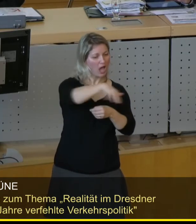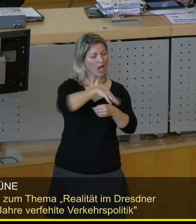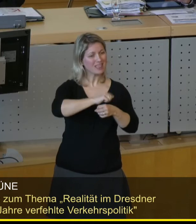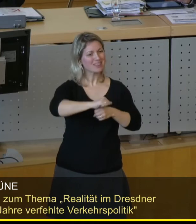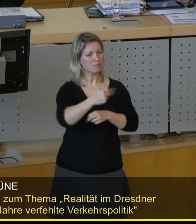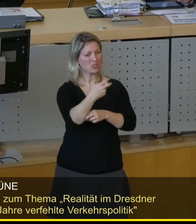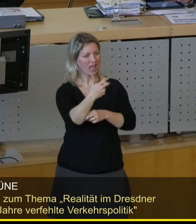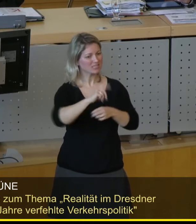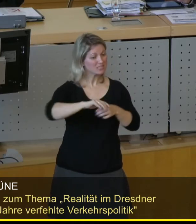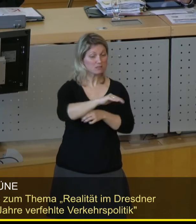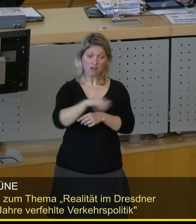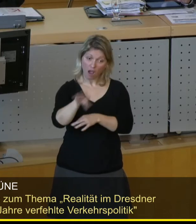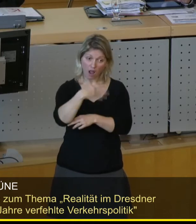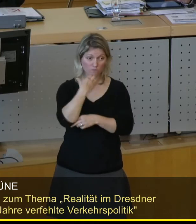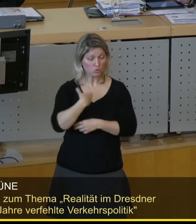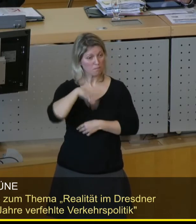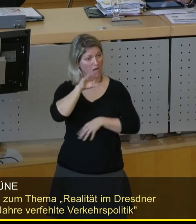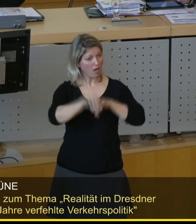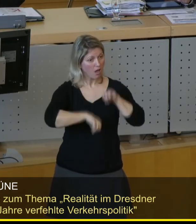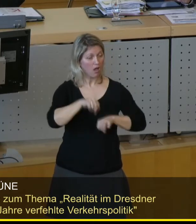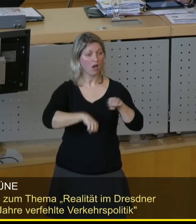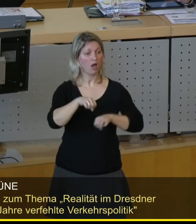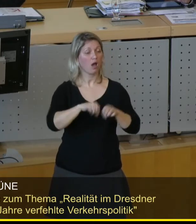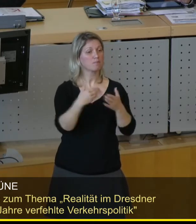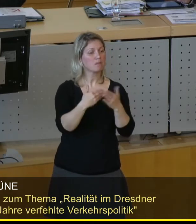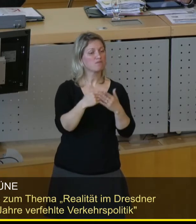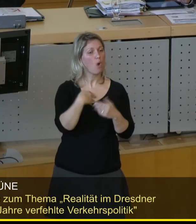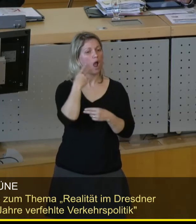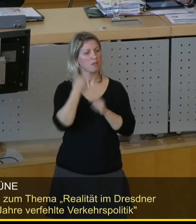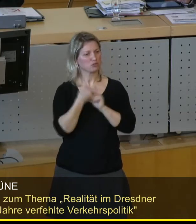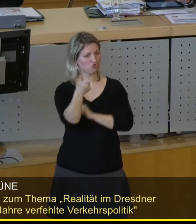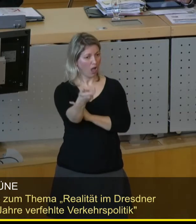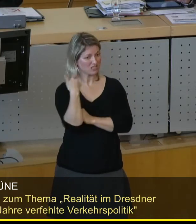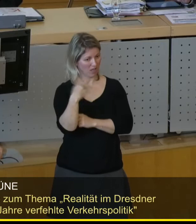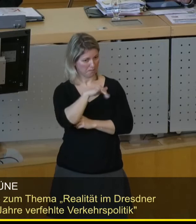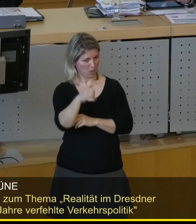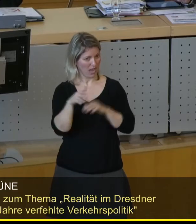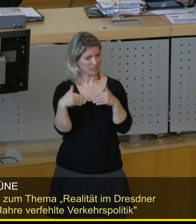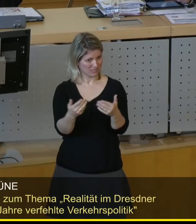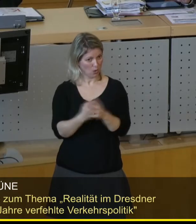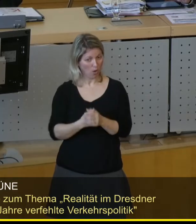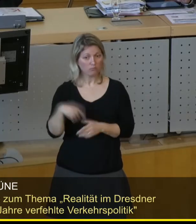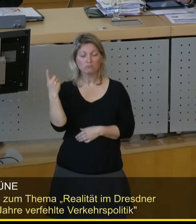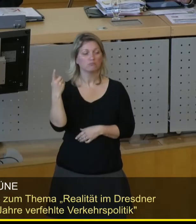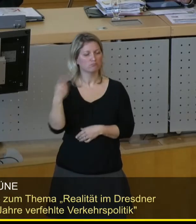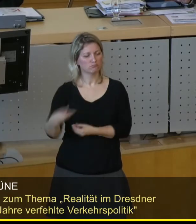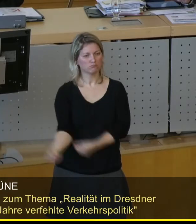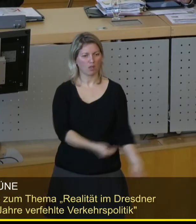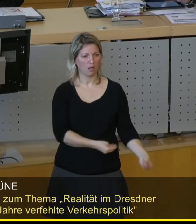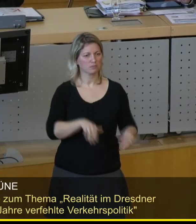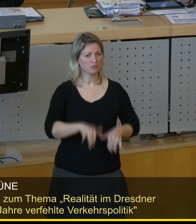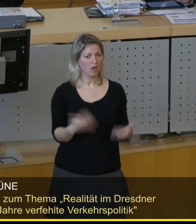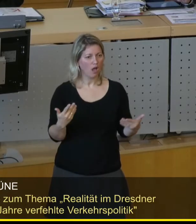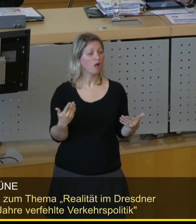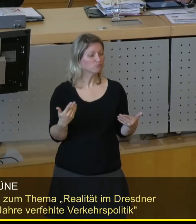Dresdner und Dresdner wollen mehr Radfahren. Auf der Augustusbrücke, äh Quatsch, auf der Albertstraße haben wir das Projekt gehabt. Sie haben es einfach zu Fall gebracht, sodass es